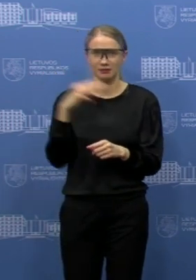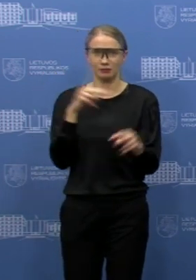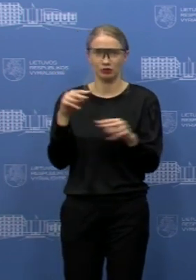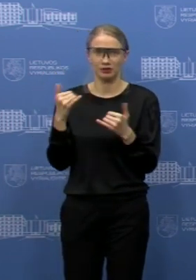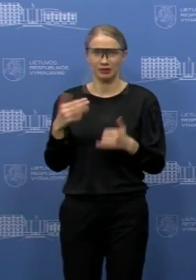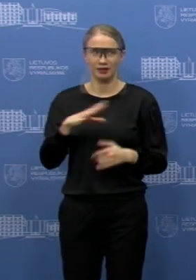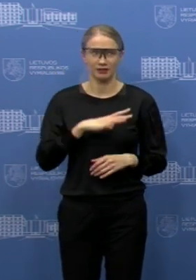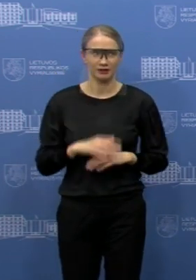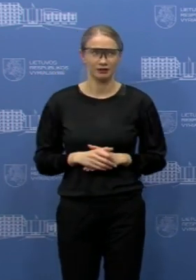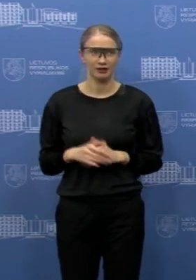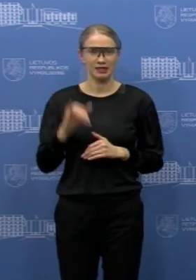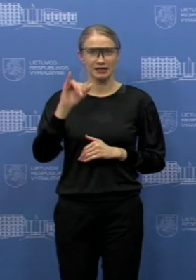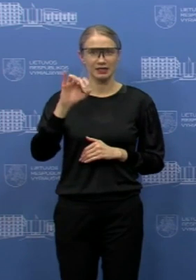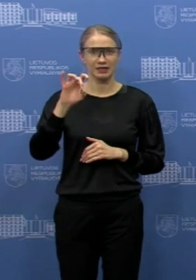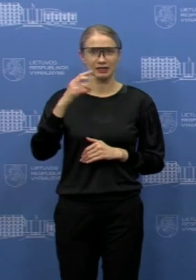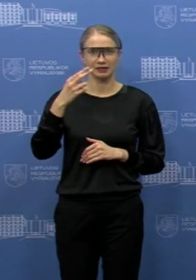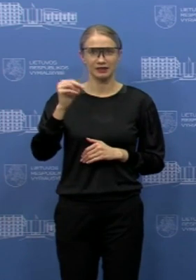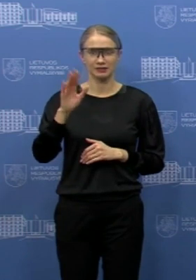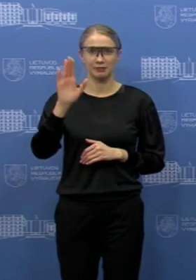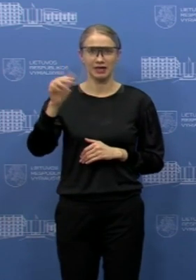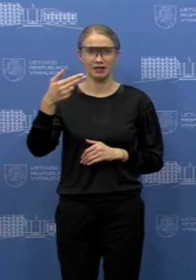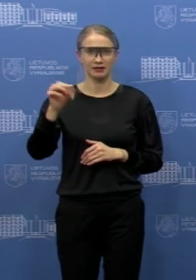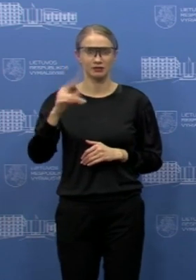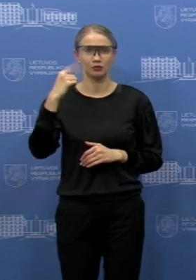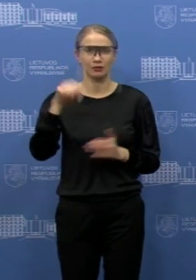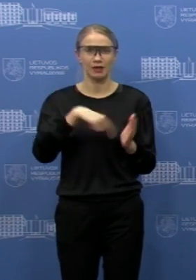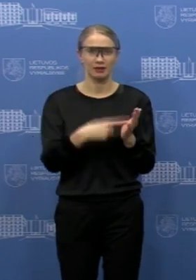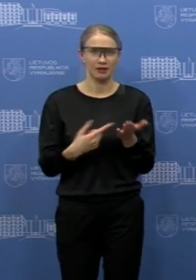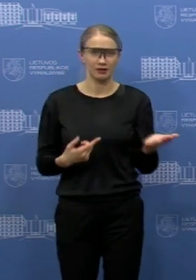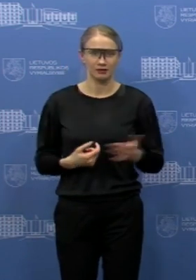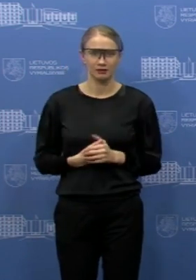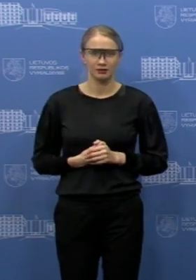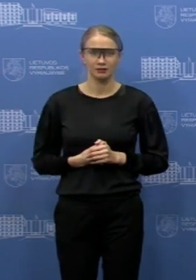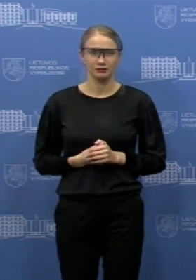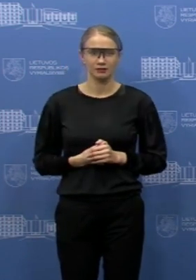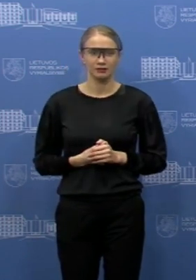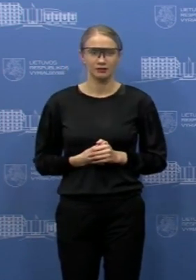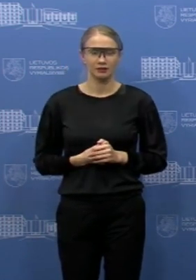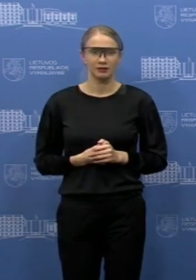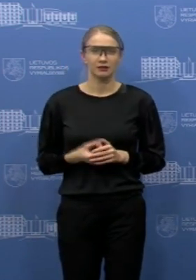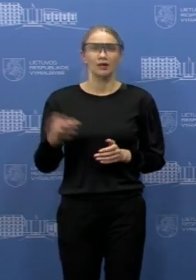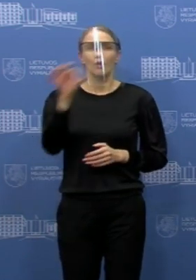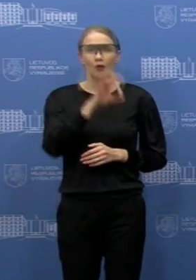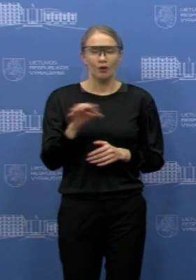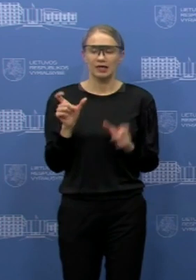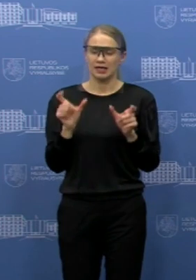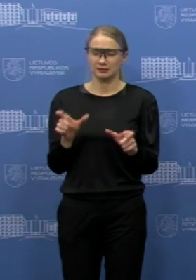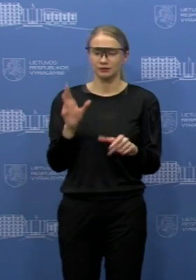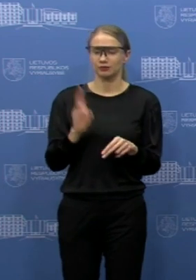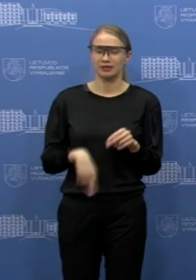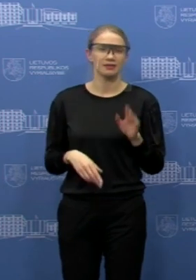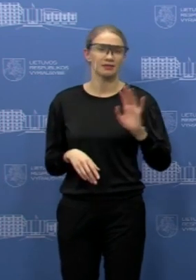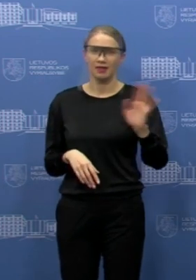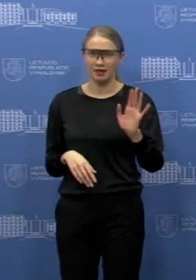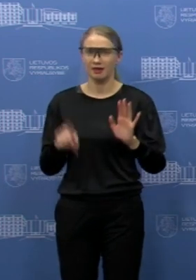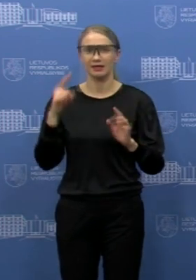Matau, kad Ignas dar nori išbanas paklausti, prašau, Ignai. Taip, nes su karantinu konkrečiai sprendimais susijęs